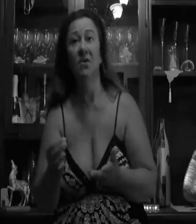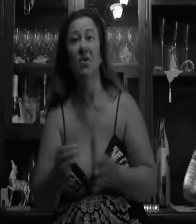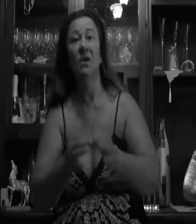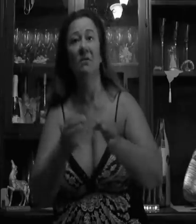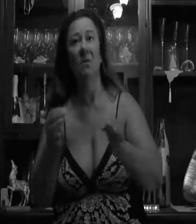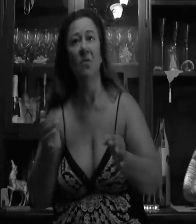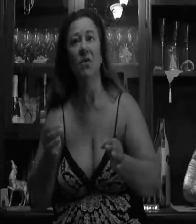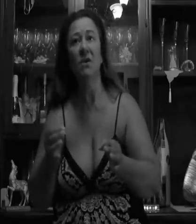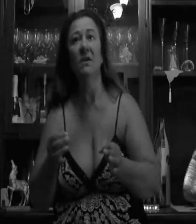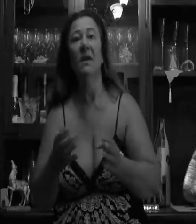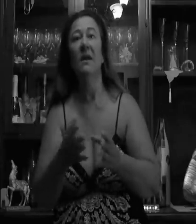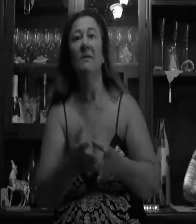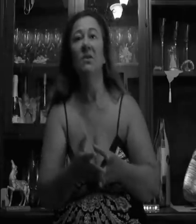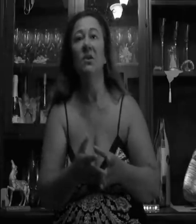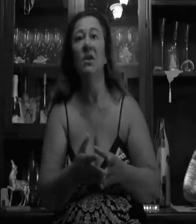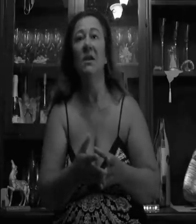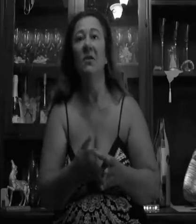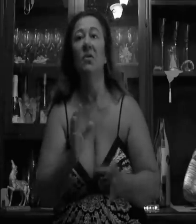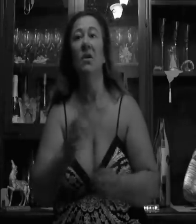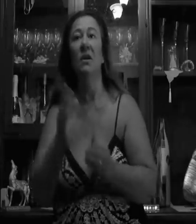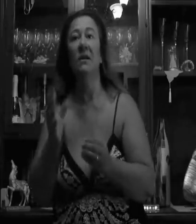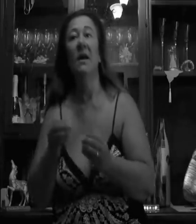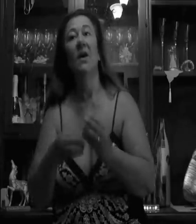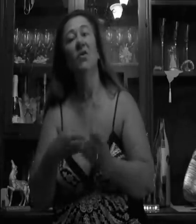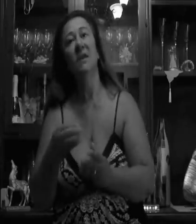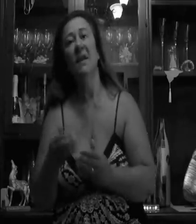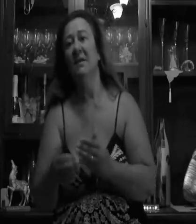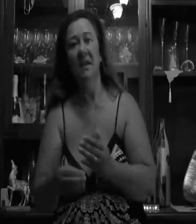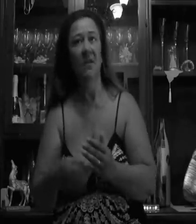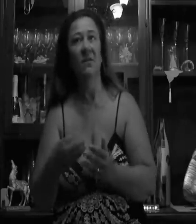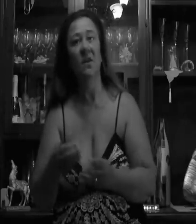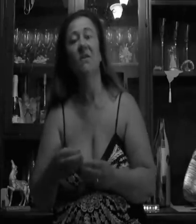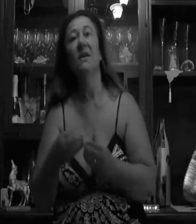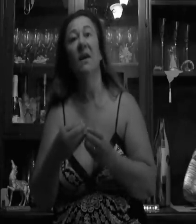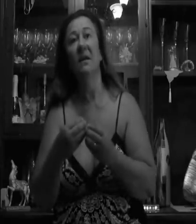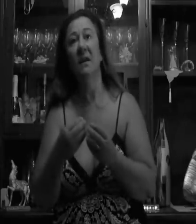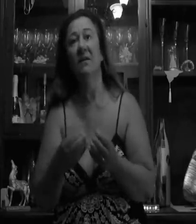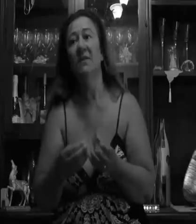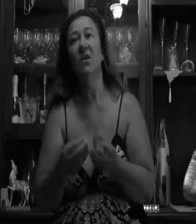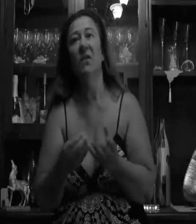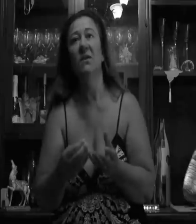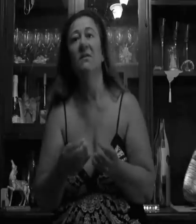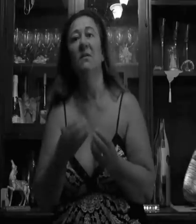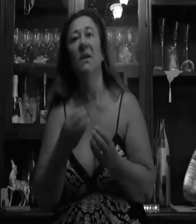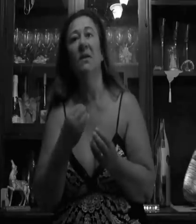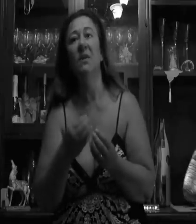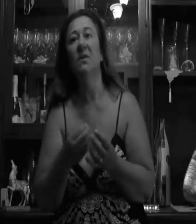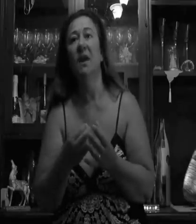striscioni, li abbiamo cuciti, le persone ce li chiedono e allora così è iniziata questa cosa e è solo che resistiamo perché questo ha